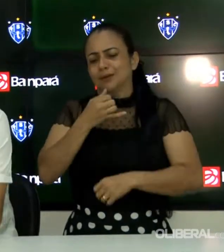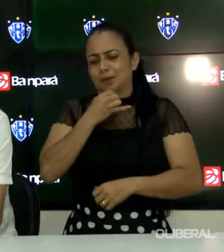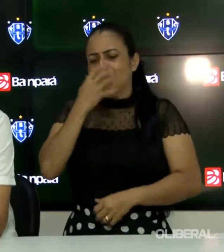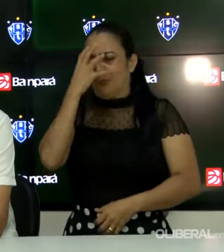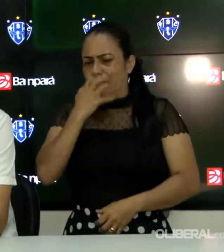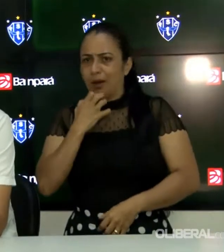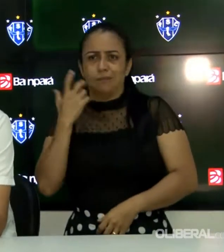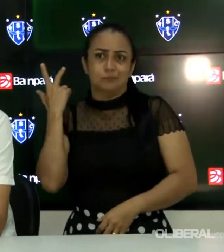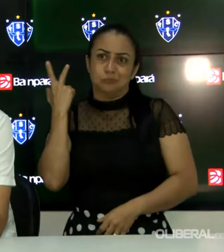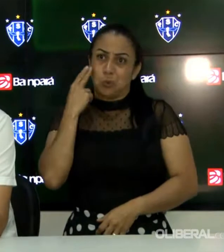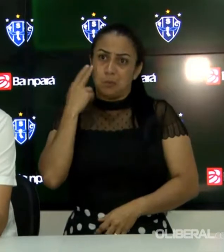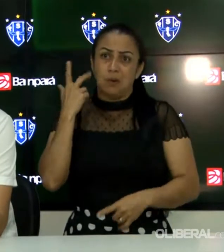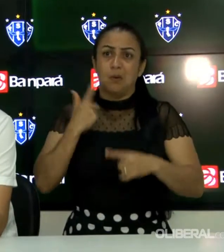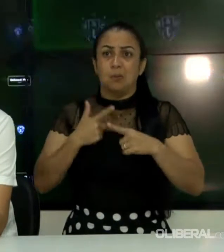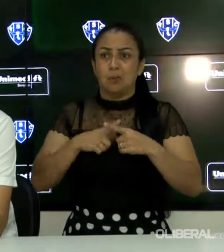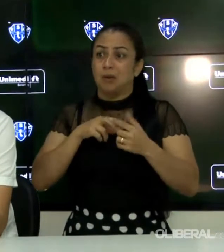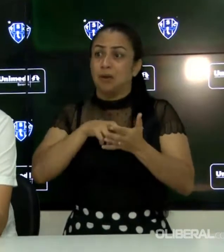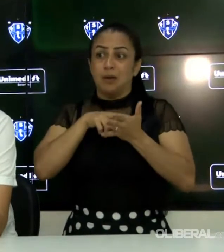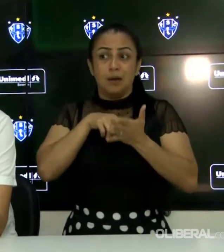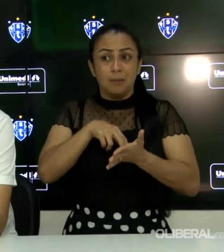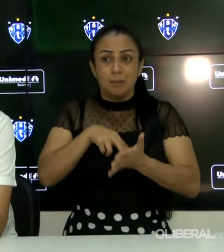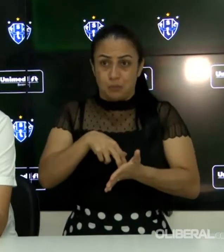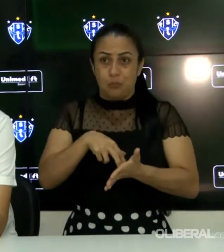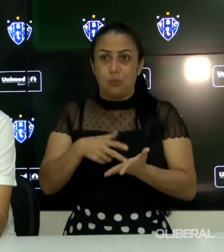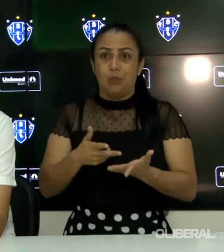número, apoiou boa parte do jogo.